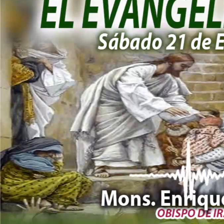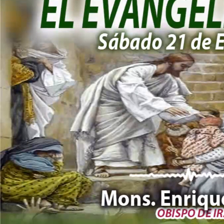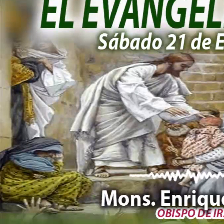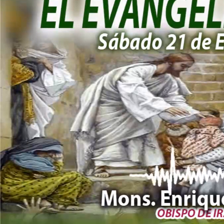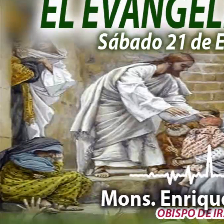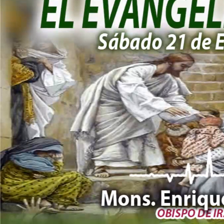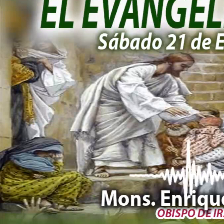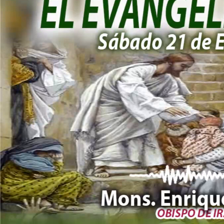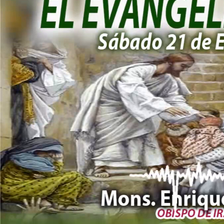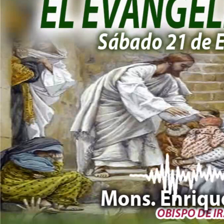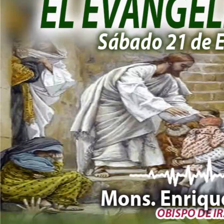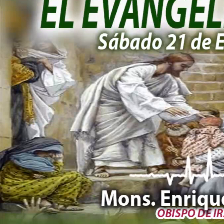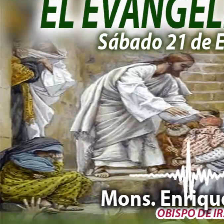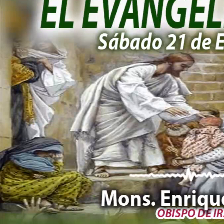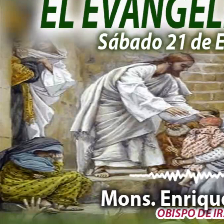Esperanza.